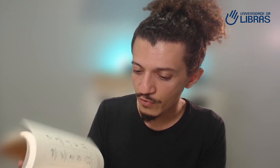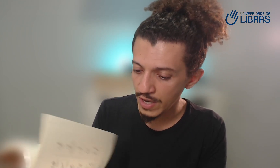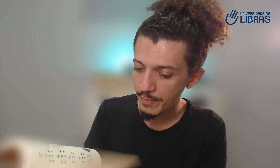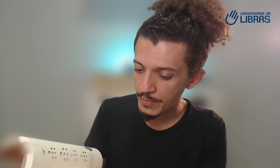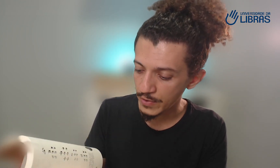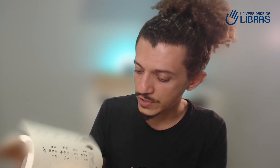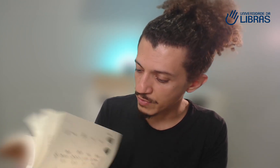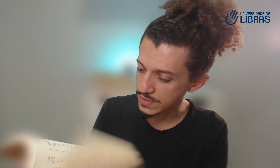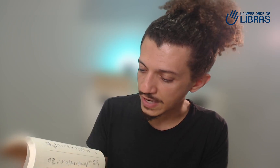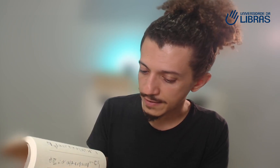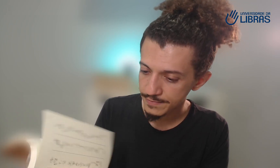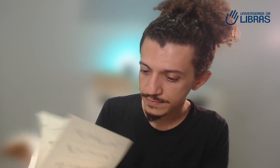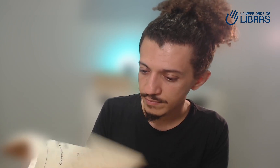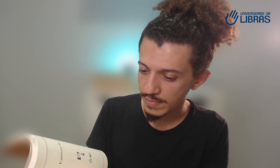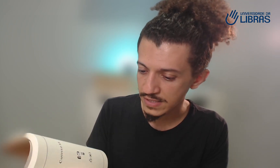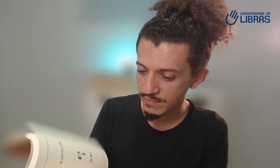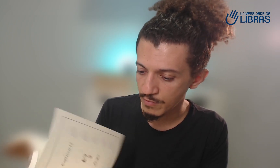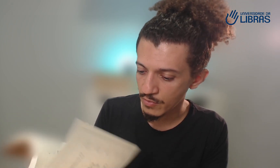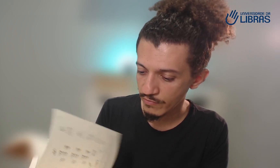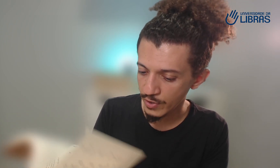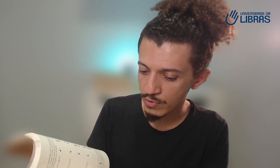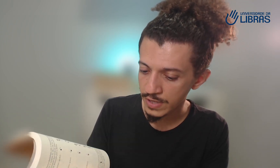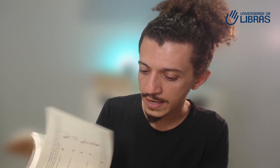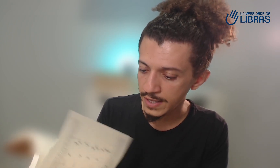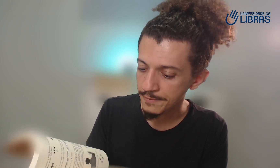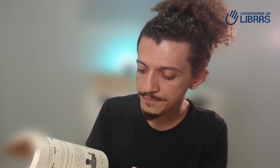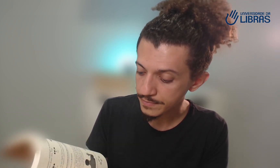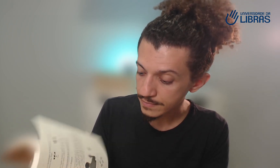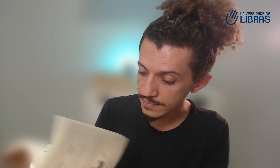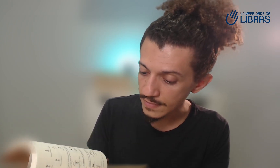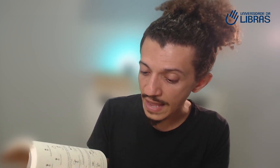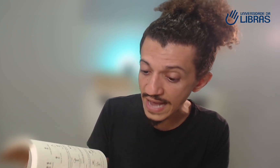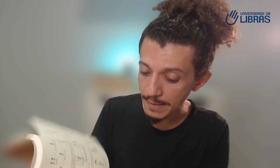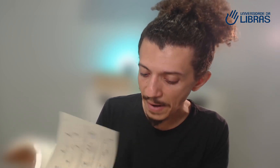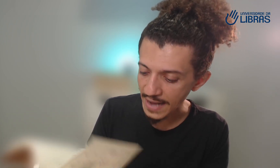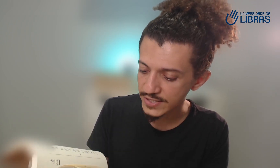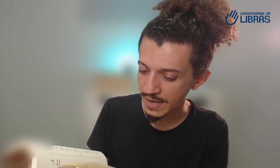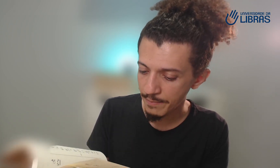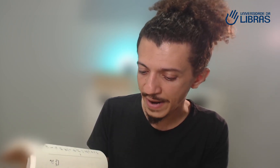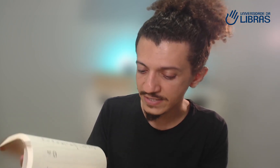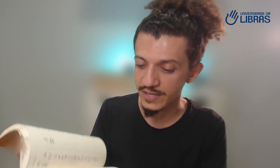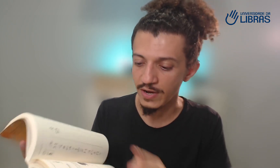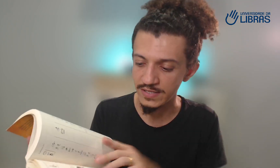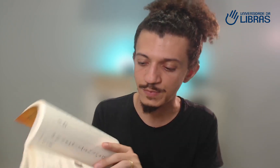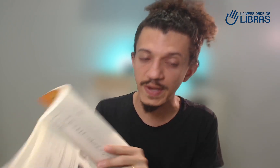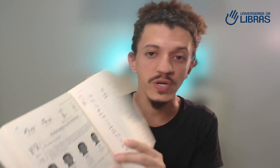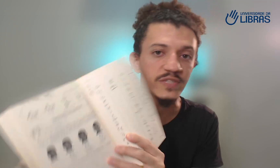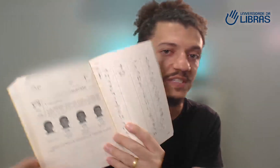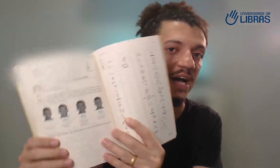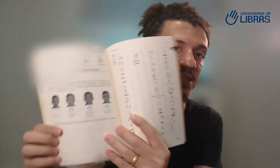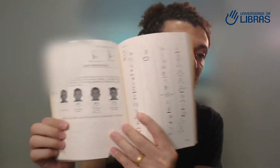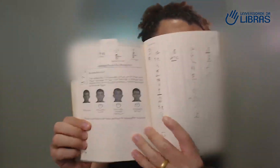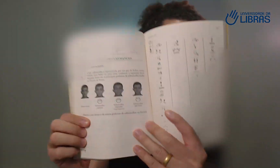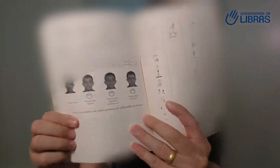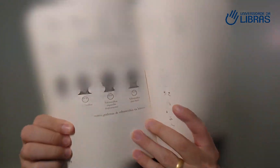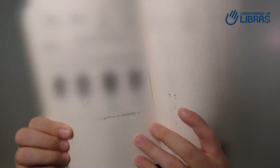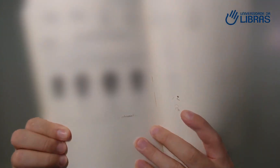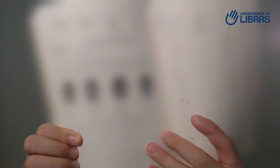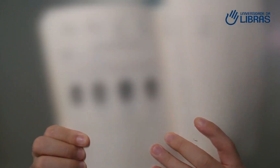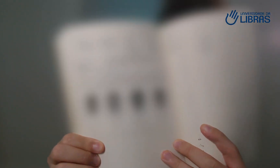folha para poder te mostrar. Mas vou encontrar aqui essa parte da prática aqui, as expressões faciais da Libras. Está vendo?